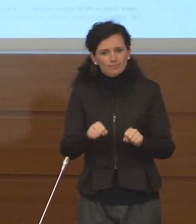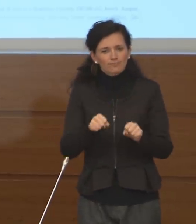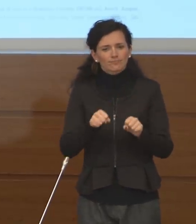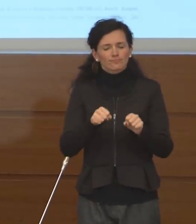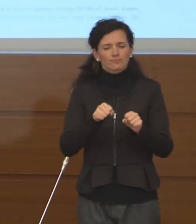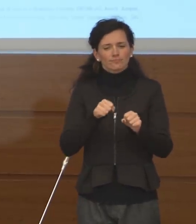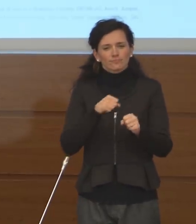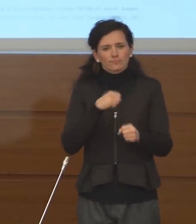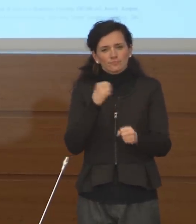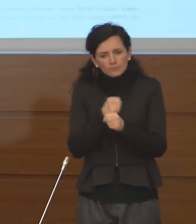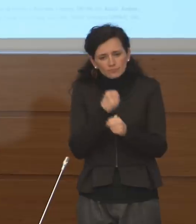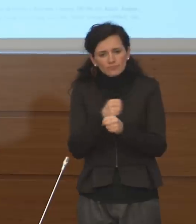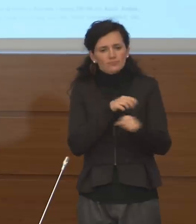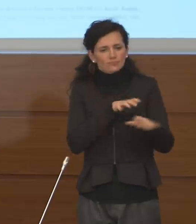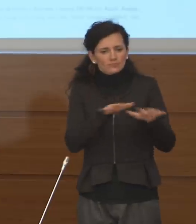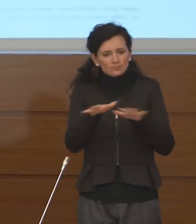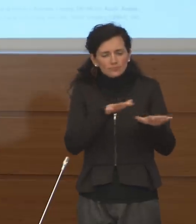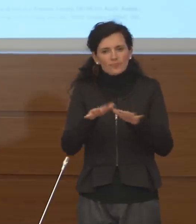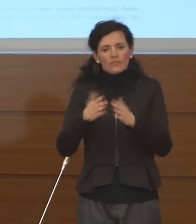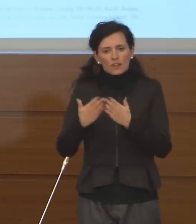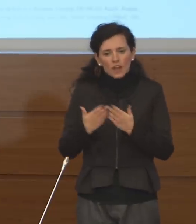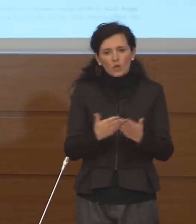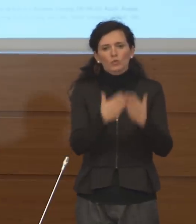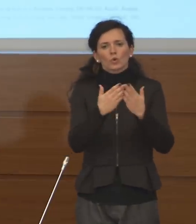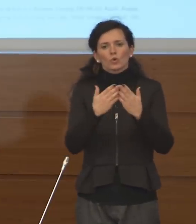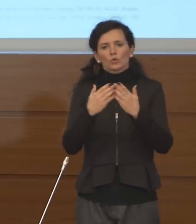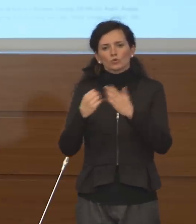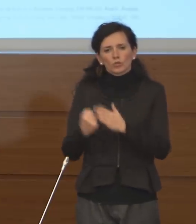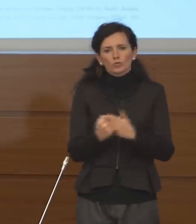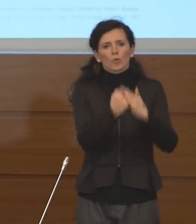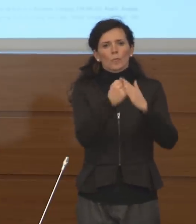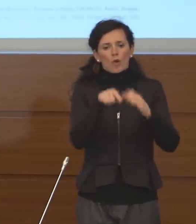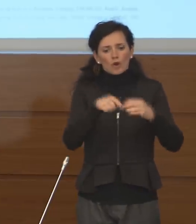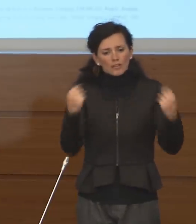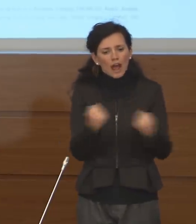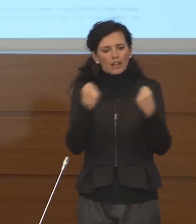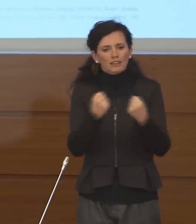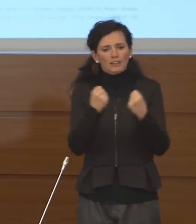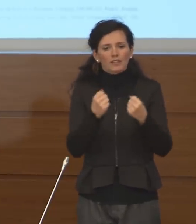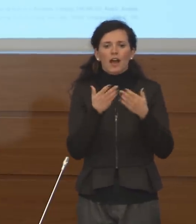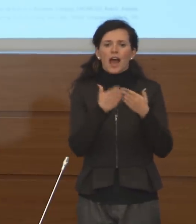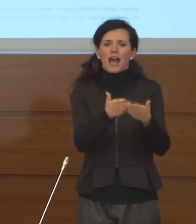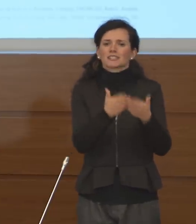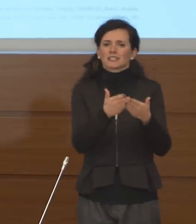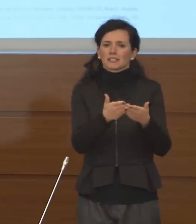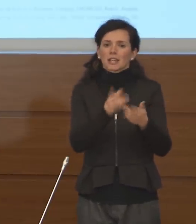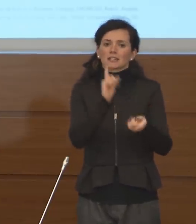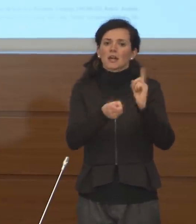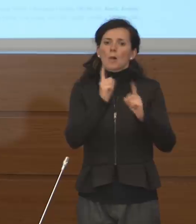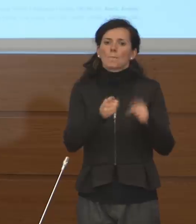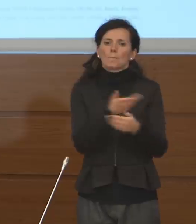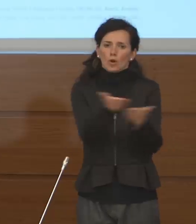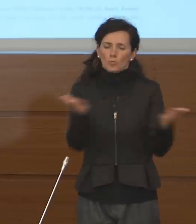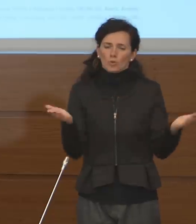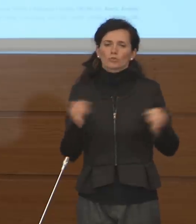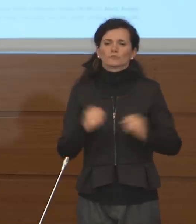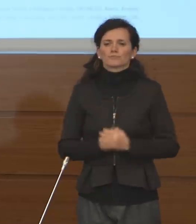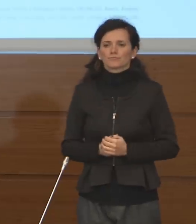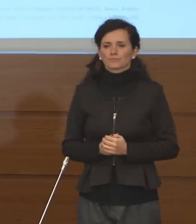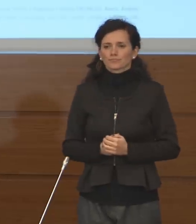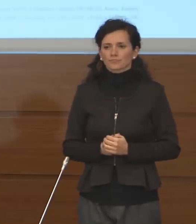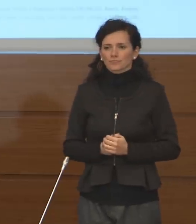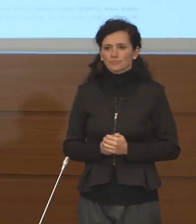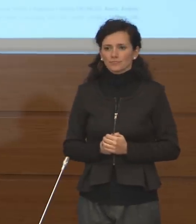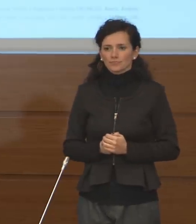cospicui per supportare le attività di soccorso e assistenza della popolazione. È